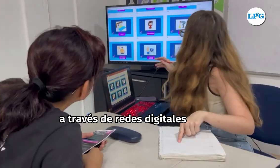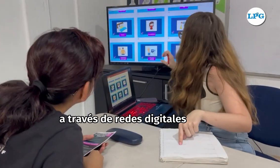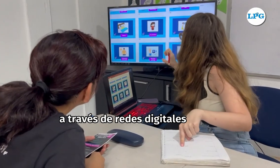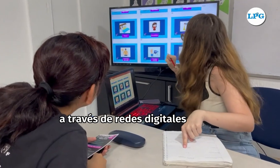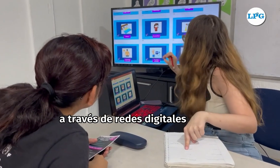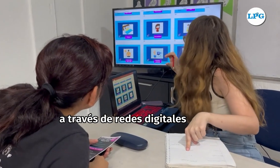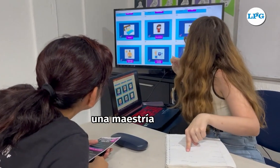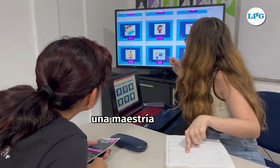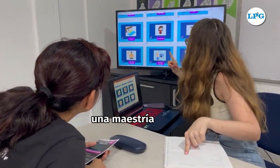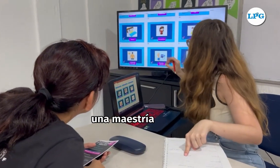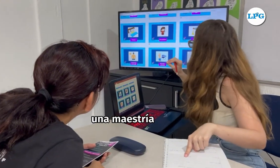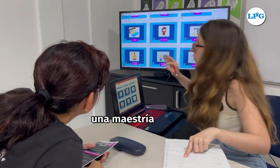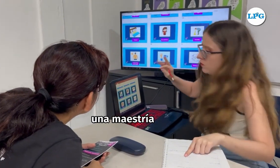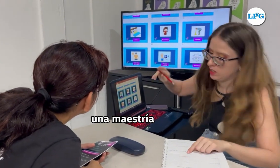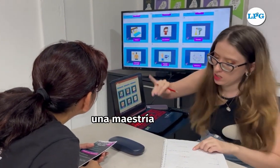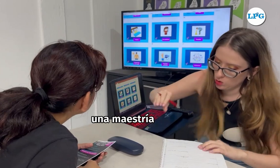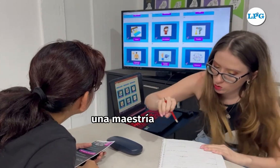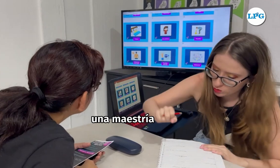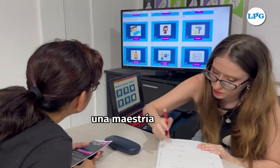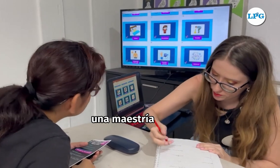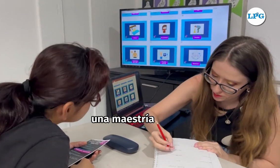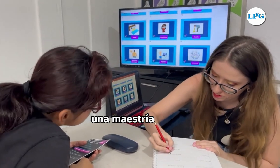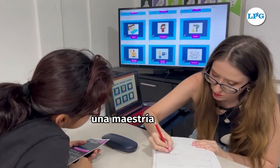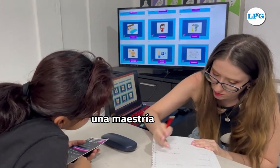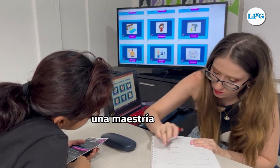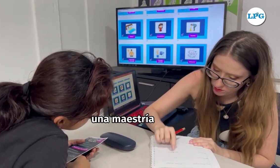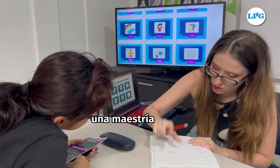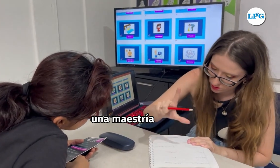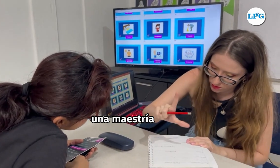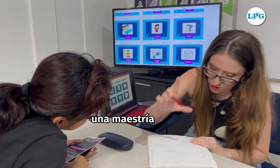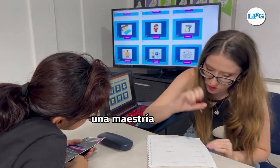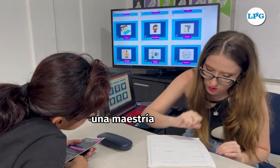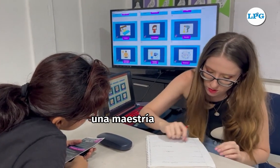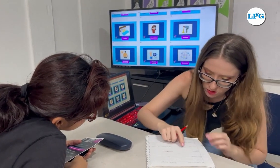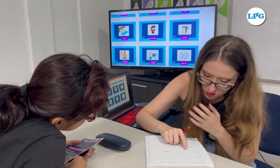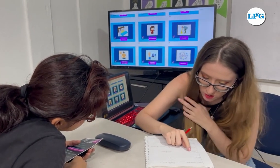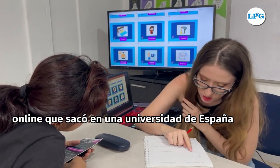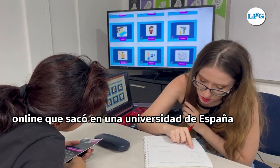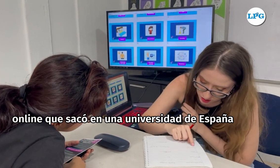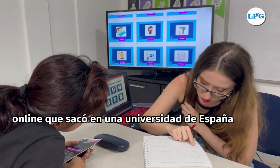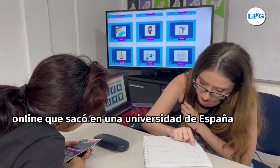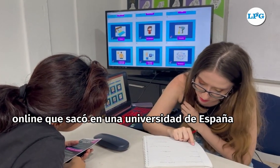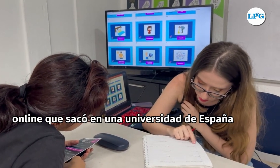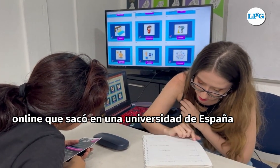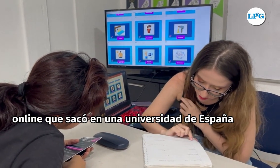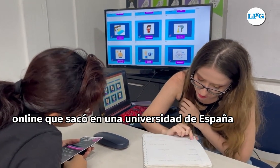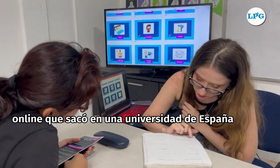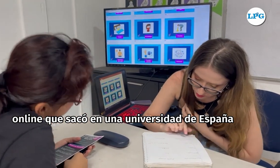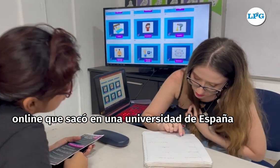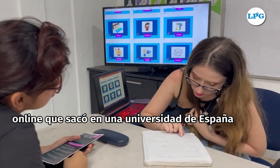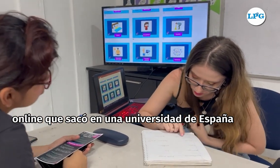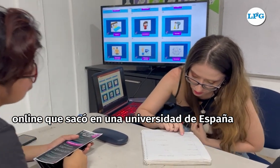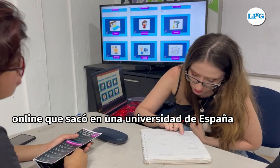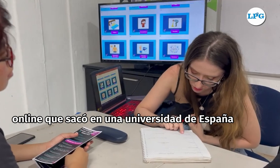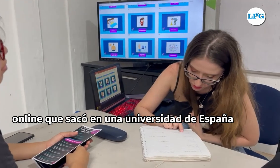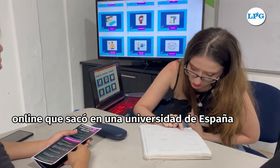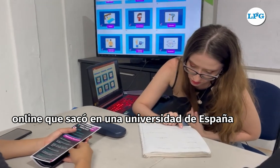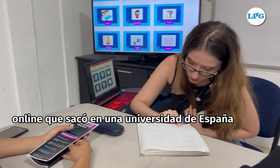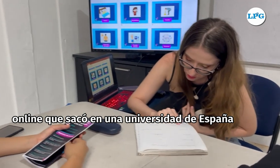digitales. Una maestría online que sacó en una universidad de España,